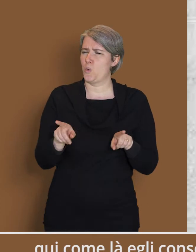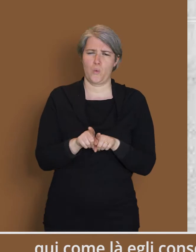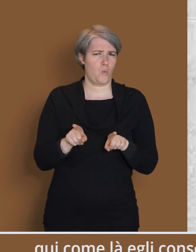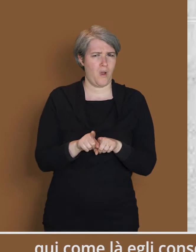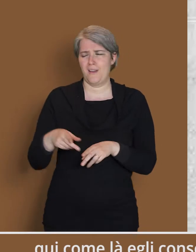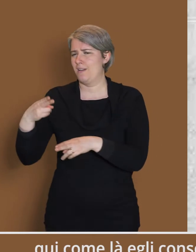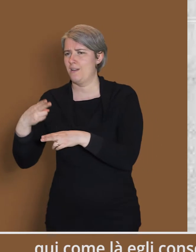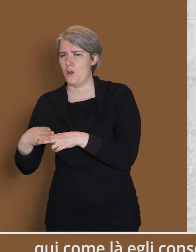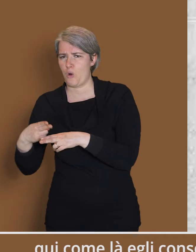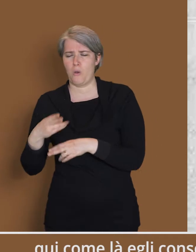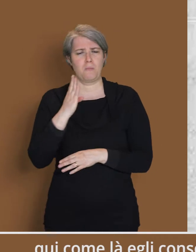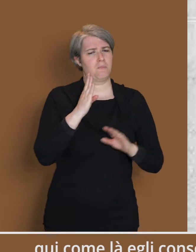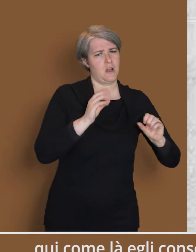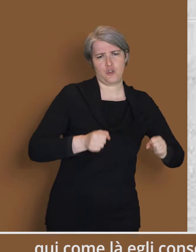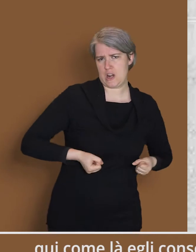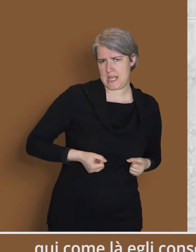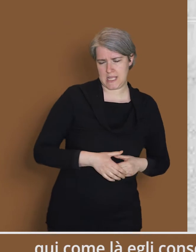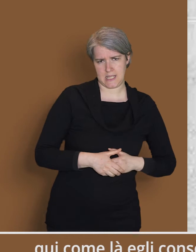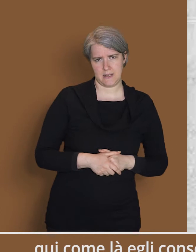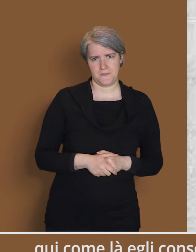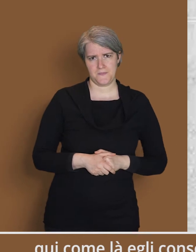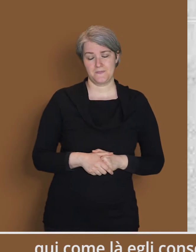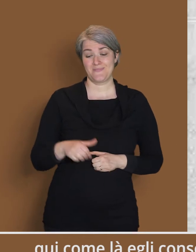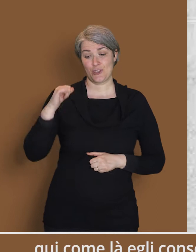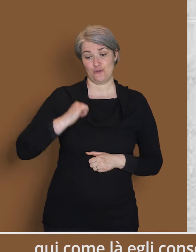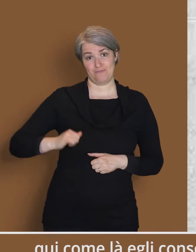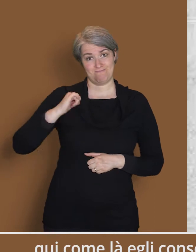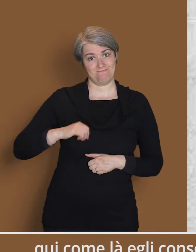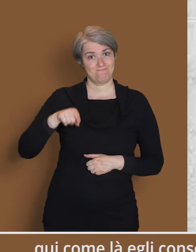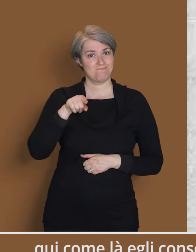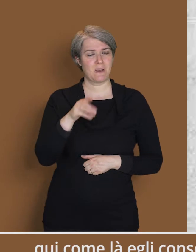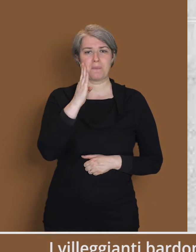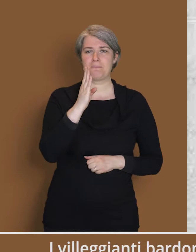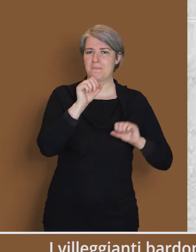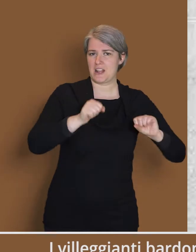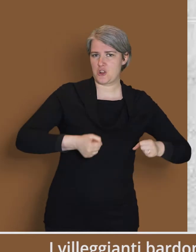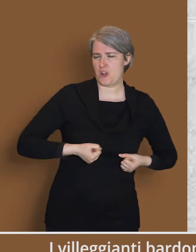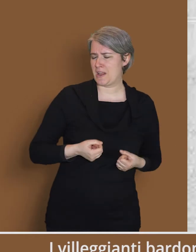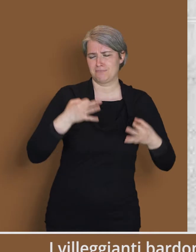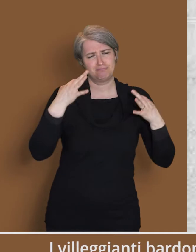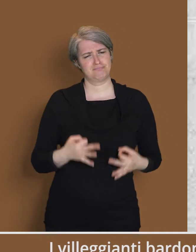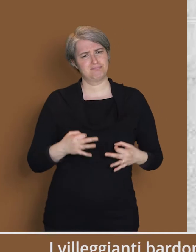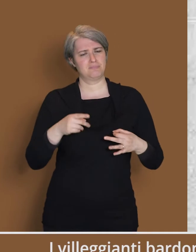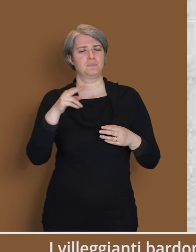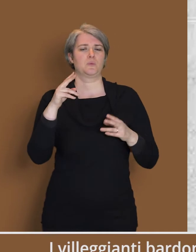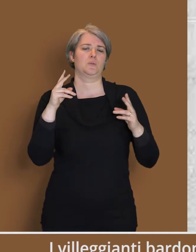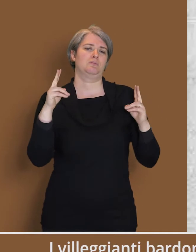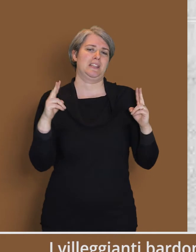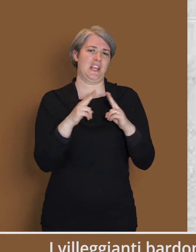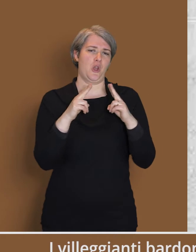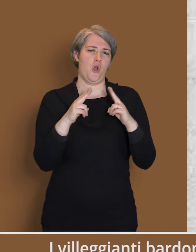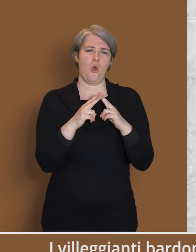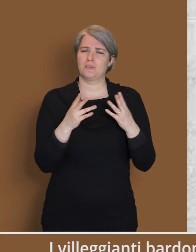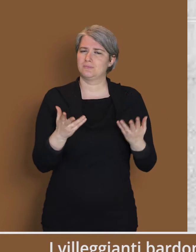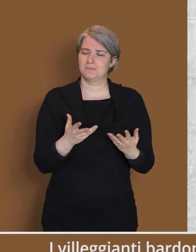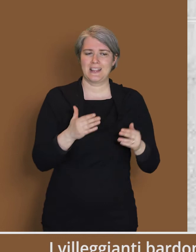sue abitudini di lavoro metodico che è proprio dei lavoratori di razza. I pilleggianti Bardonecchiesi sono certi